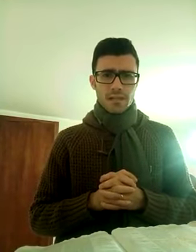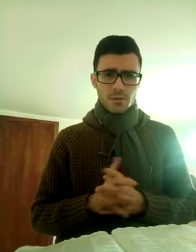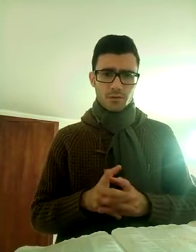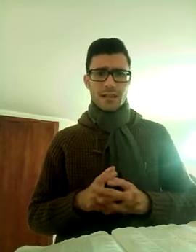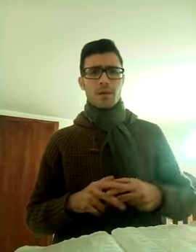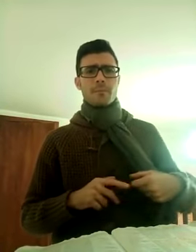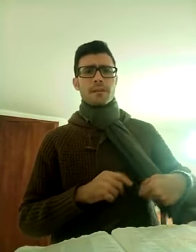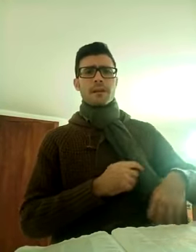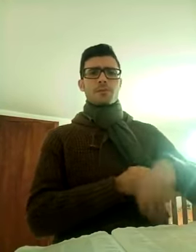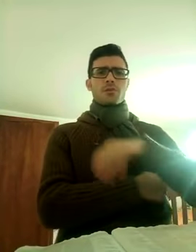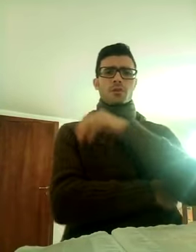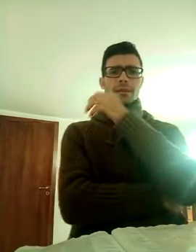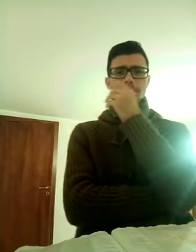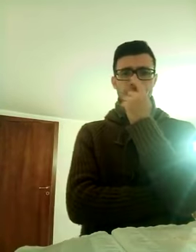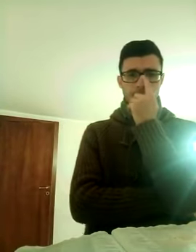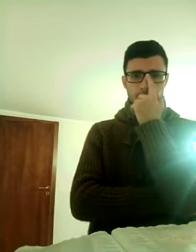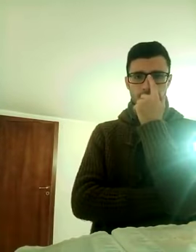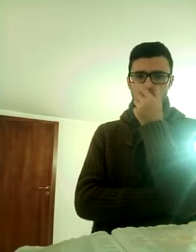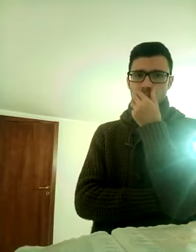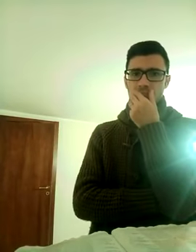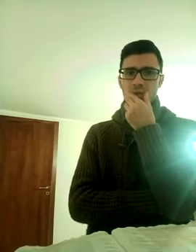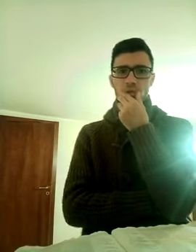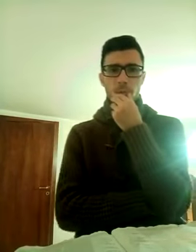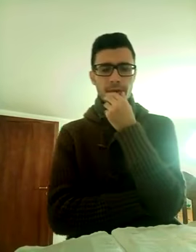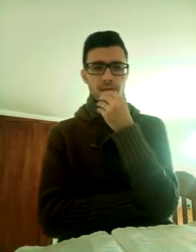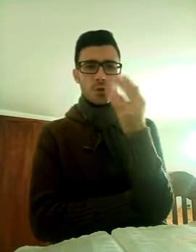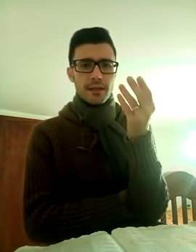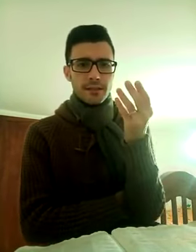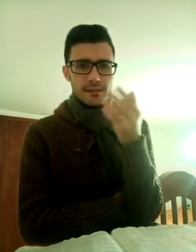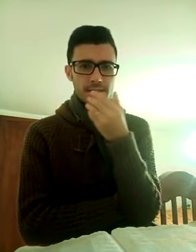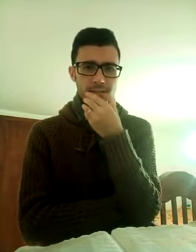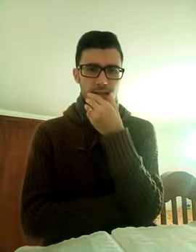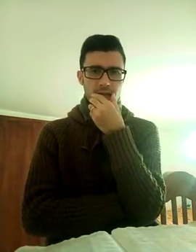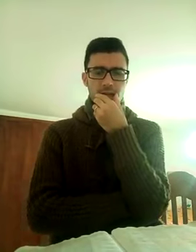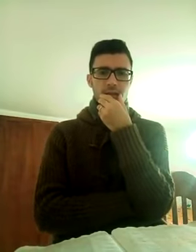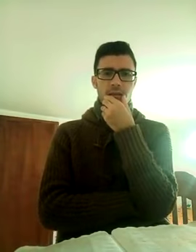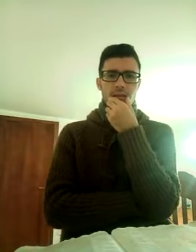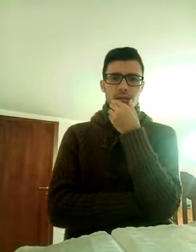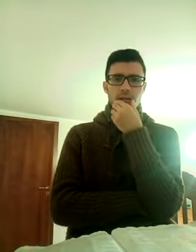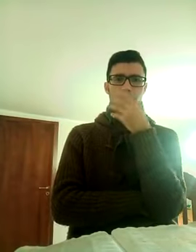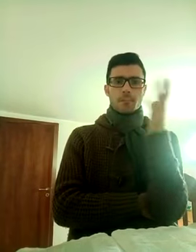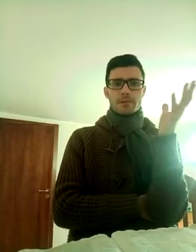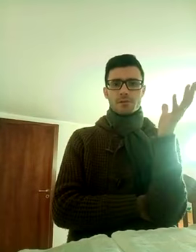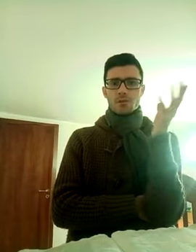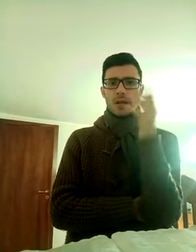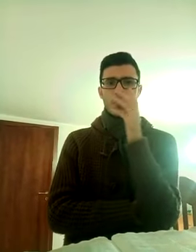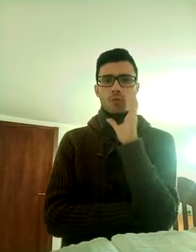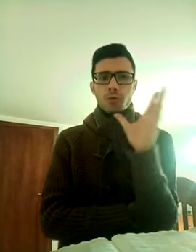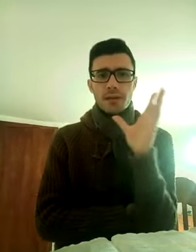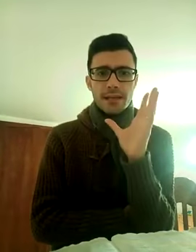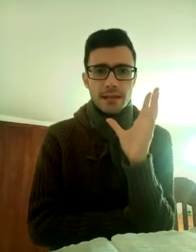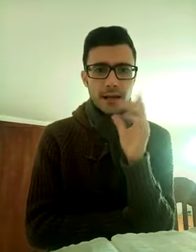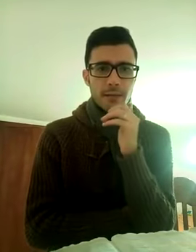ascoltare una predicazione di un pastore che disse, molto ricca,